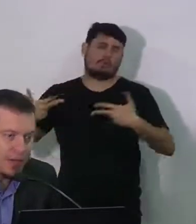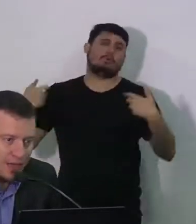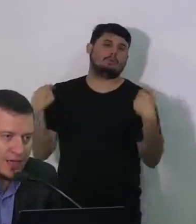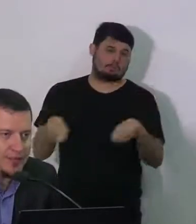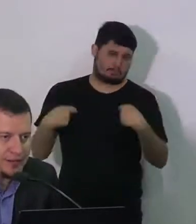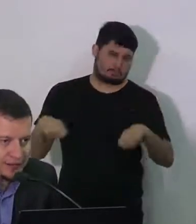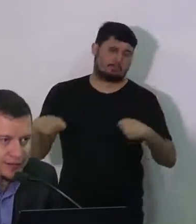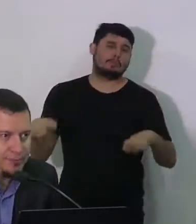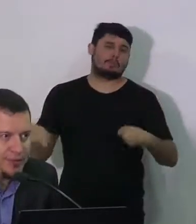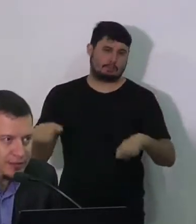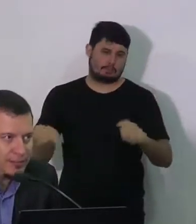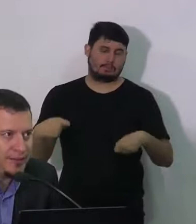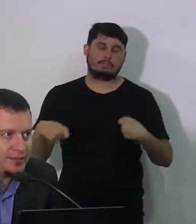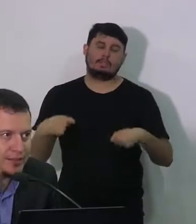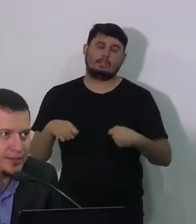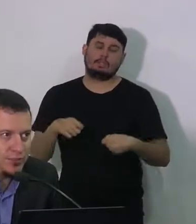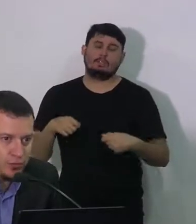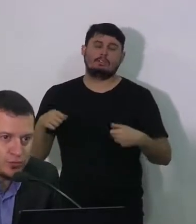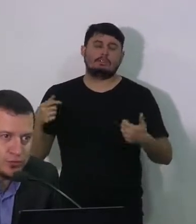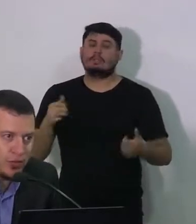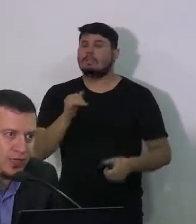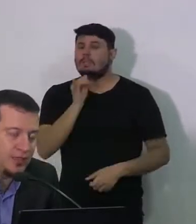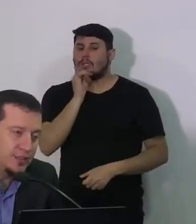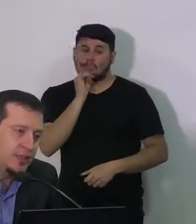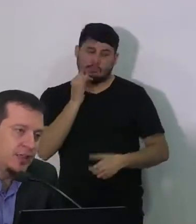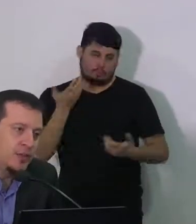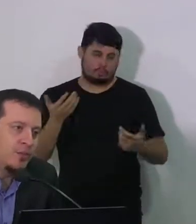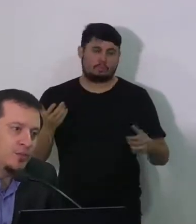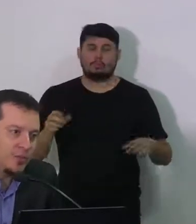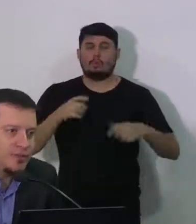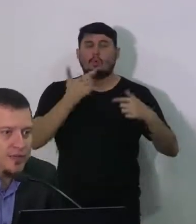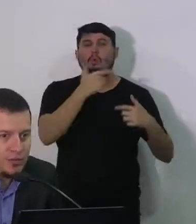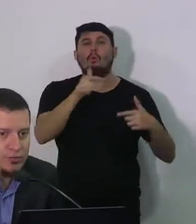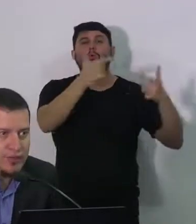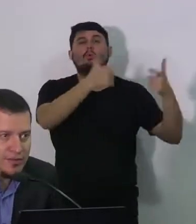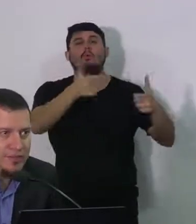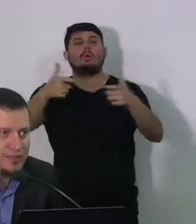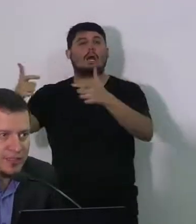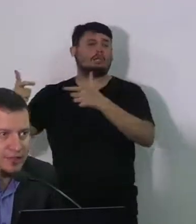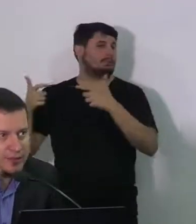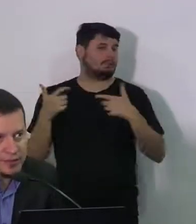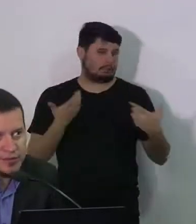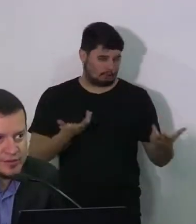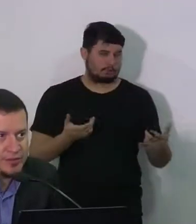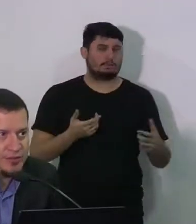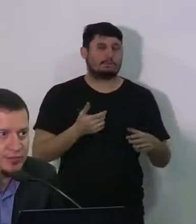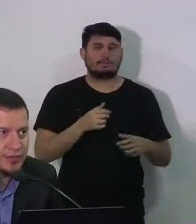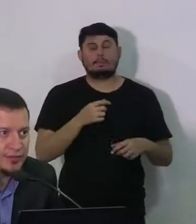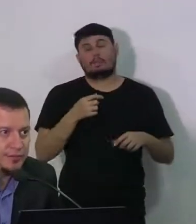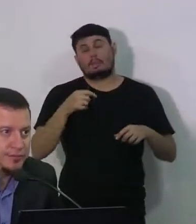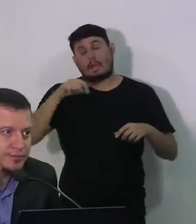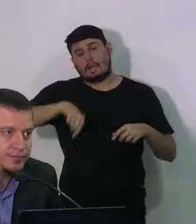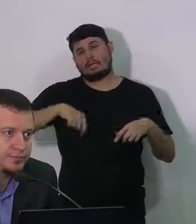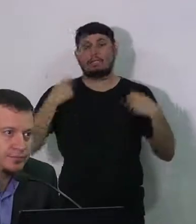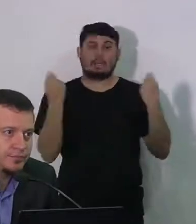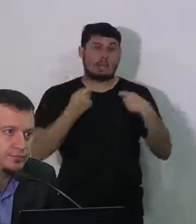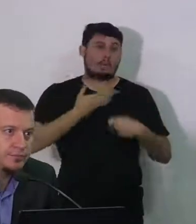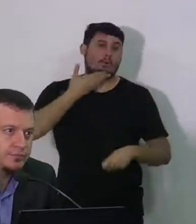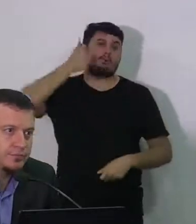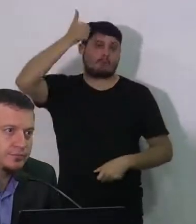necessário, a gente amplie também essa rede com outros locais. Como eu disse, Caruaru tem essa vantagem, que em outras cidades não tem.